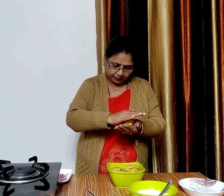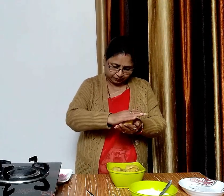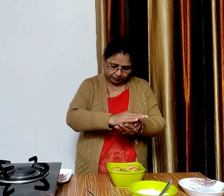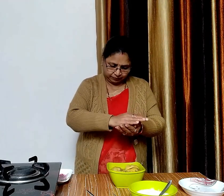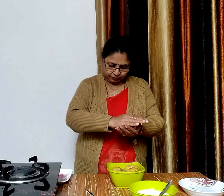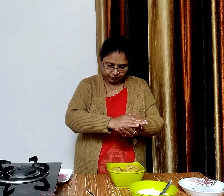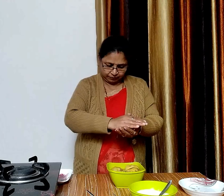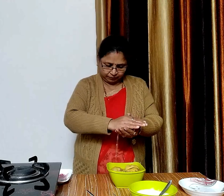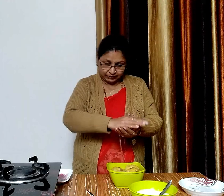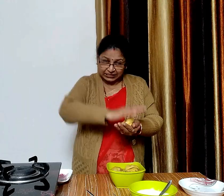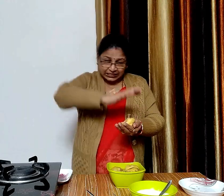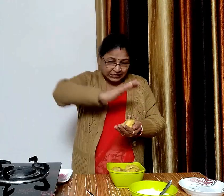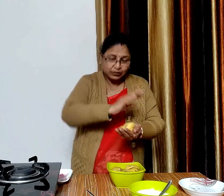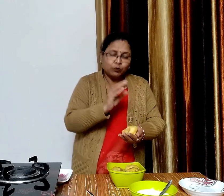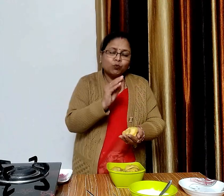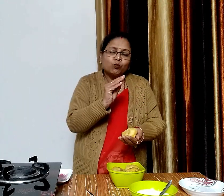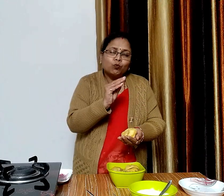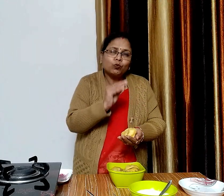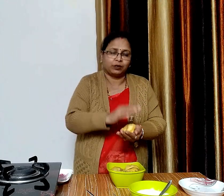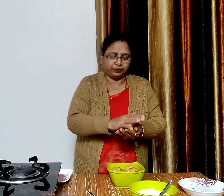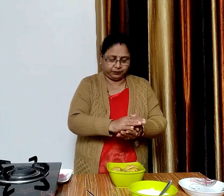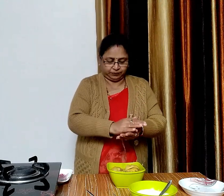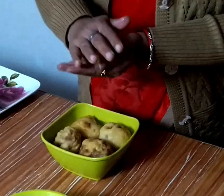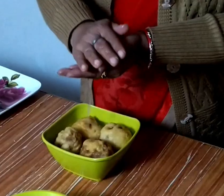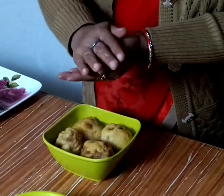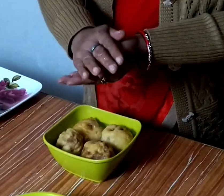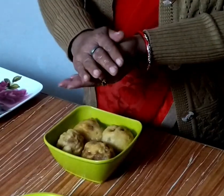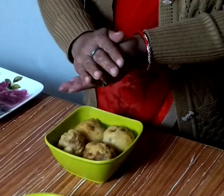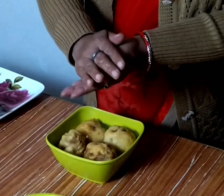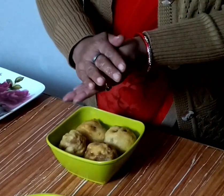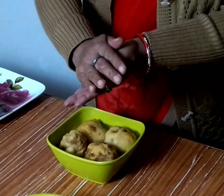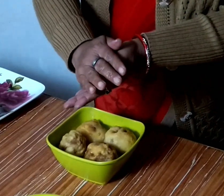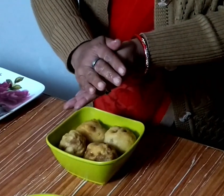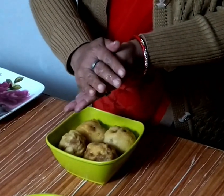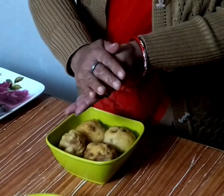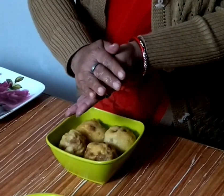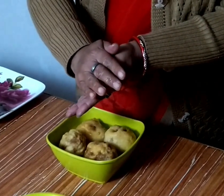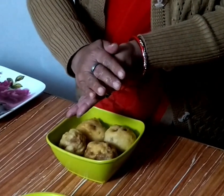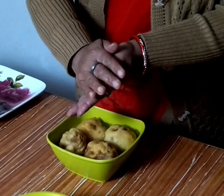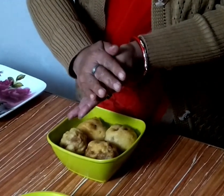को हल्का सा निचोड़ कर उनका पानी निकाल लेंगे और उन्हें धाई में डिप कर देंगे